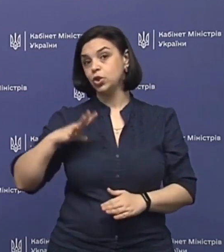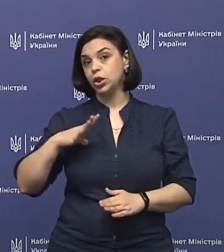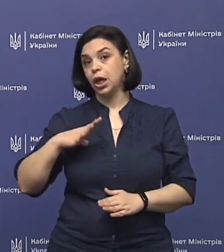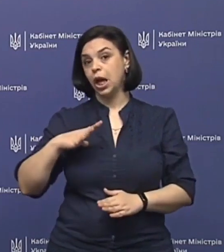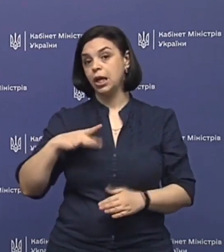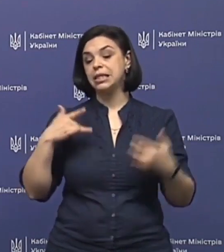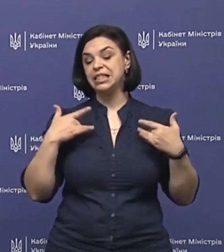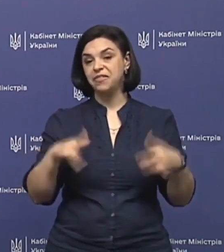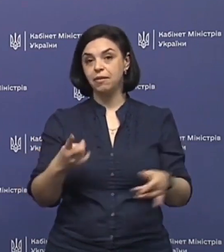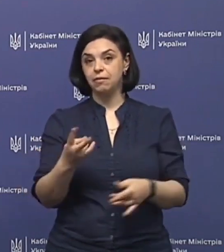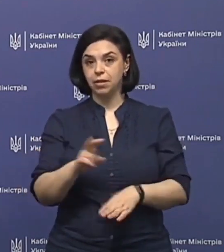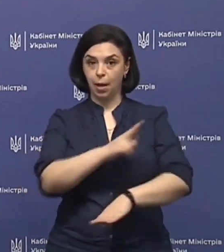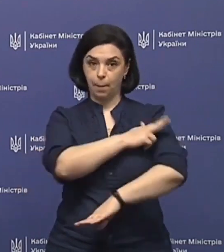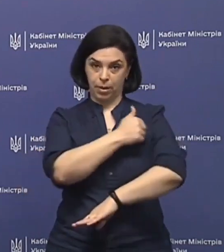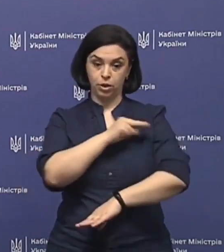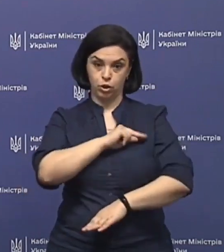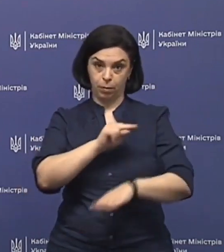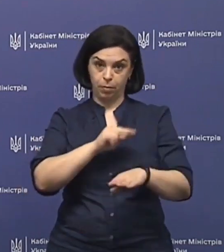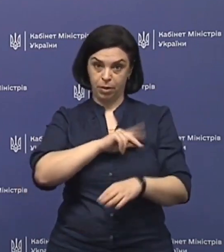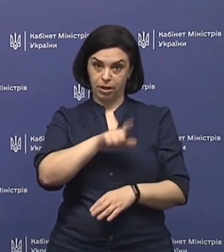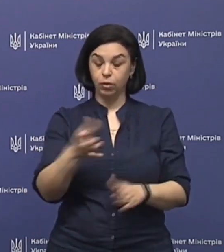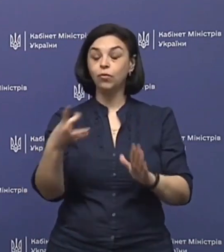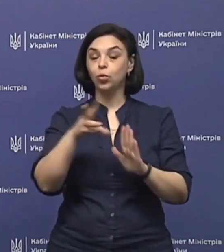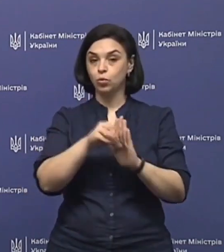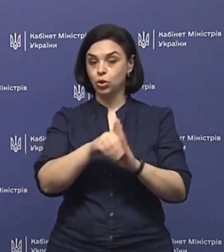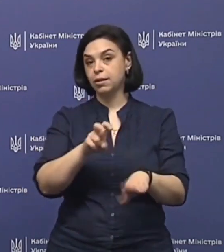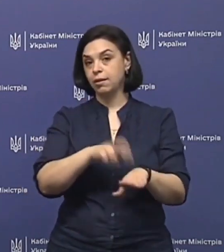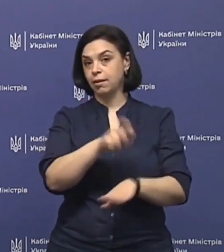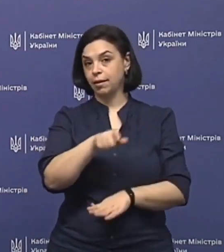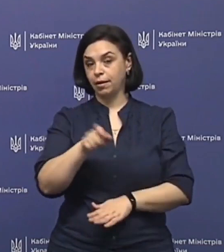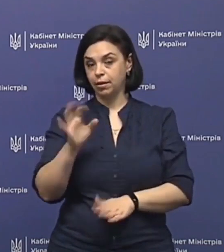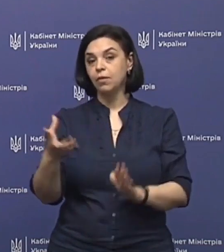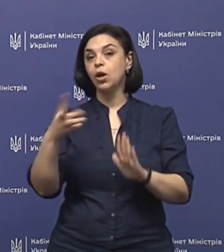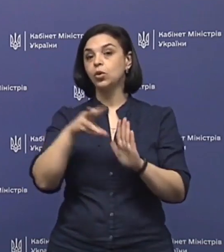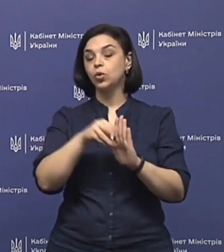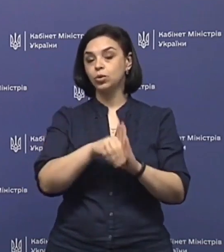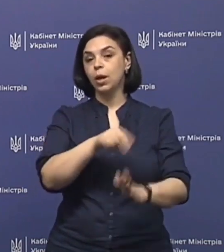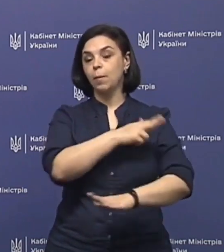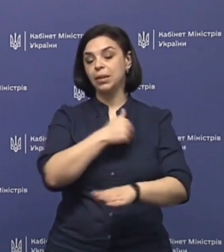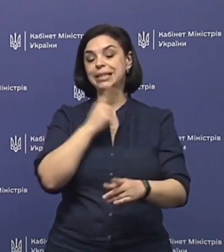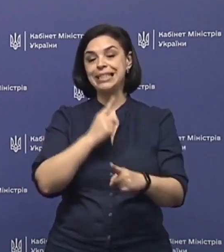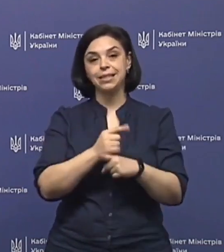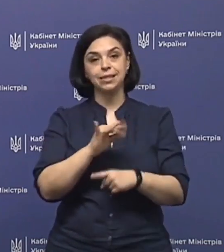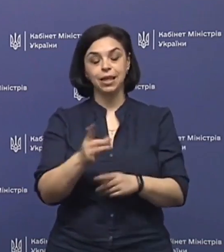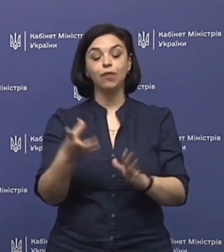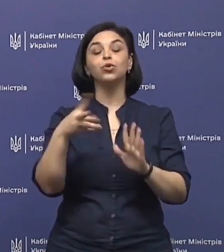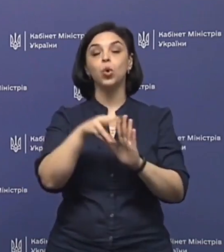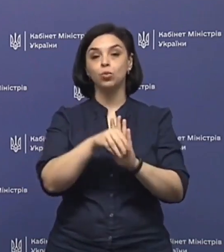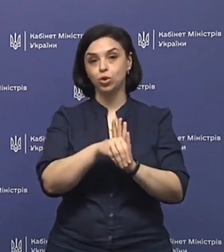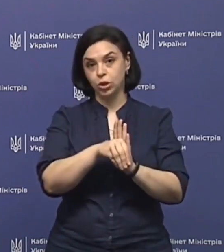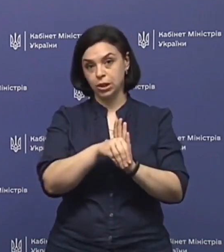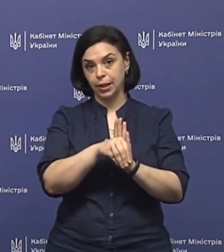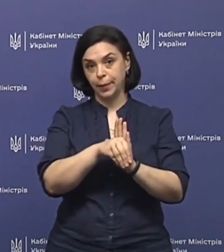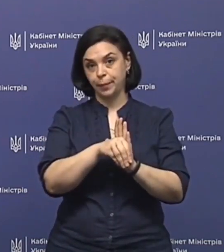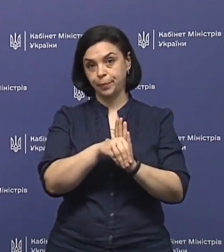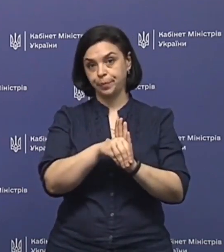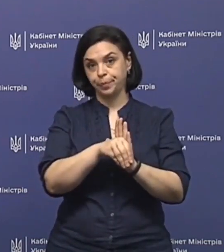звільнення медичних працівників, в тому числі лікарів, в тому числі медичних сестер, в тому числі